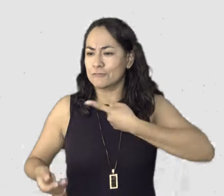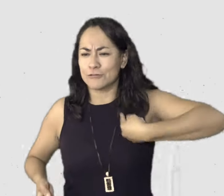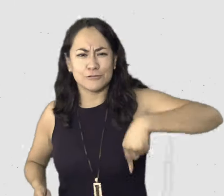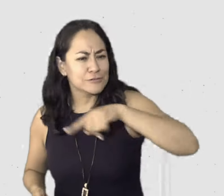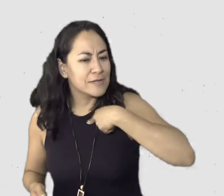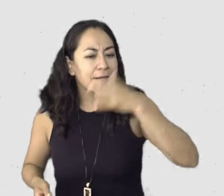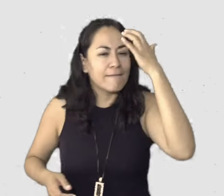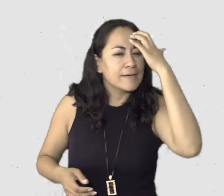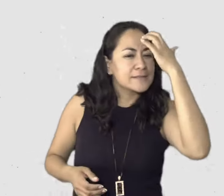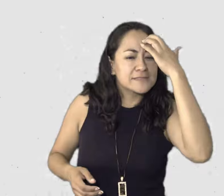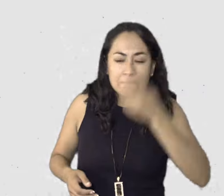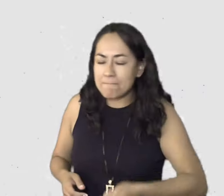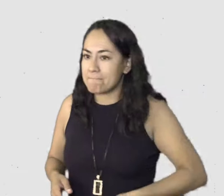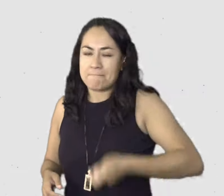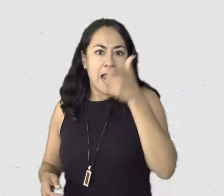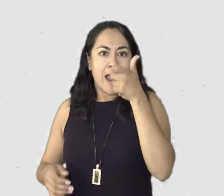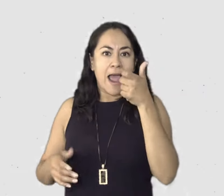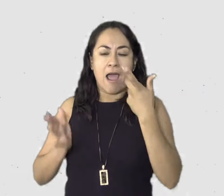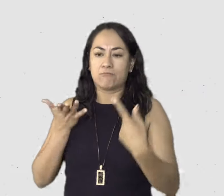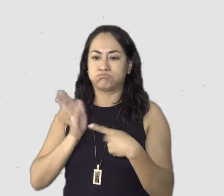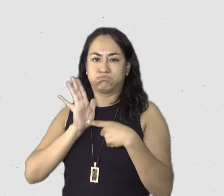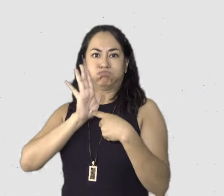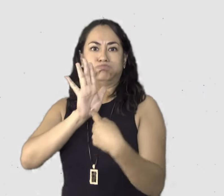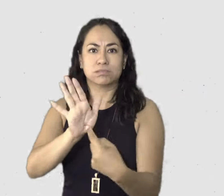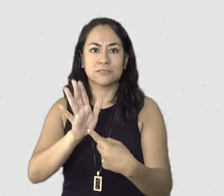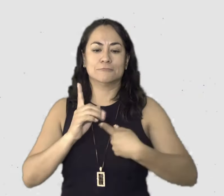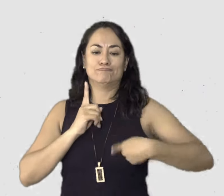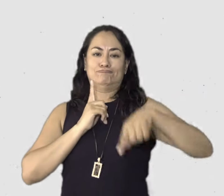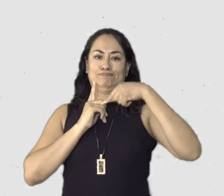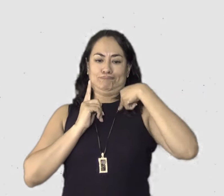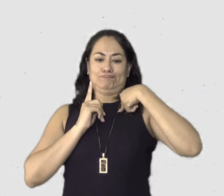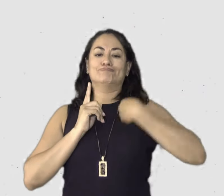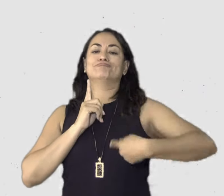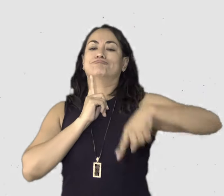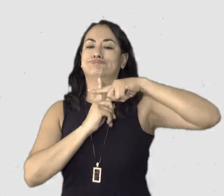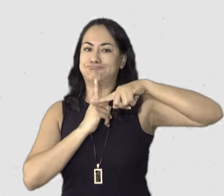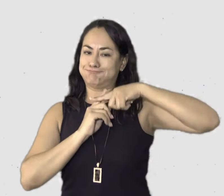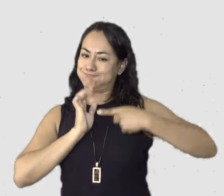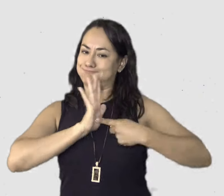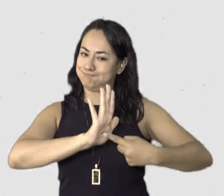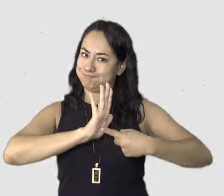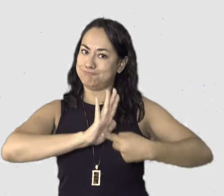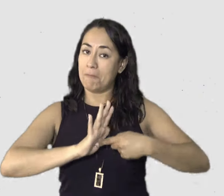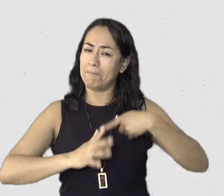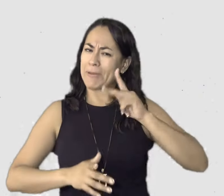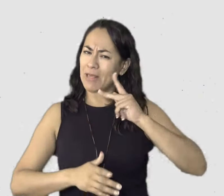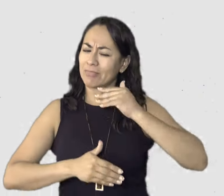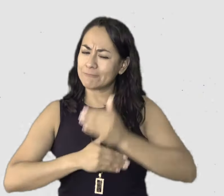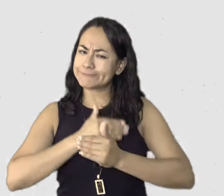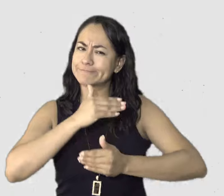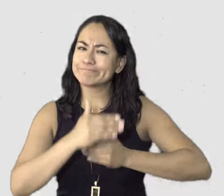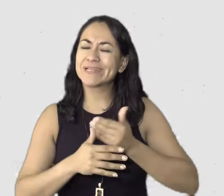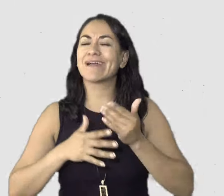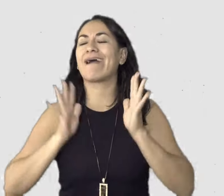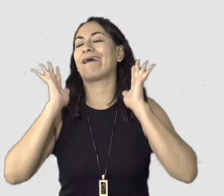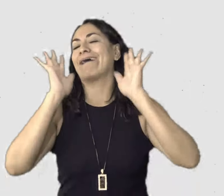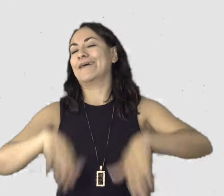mejor cara y pues con el paso del tiempo vamos mostrando quién somos realmente, ¿no? quiénes somos. Entonces, como que aprender a